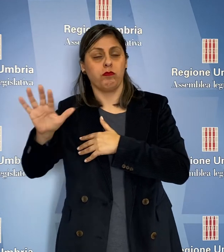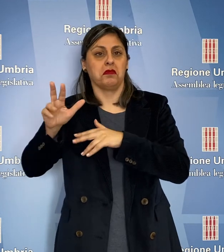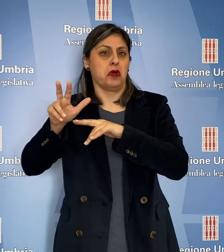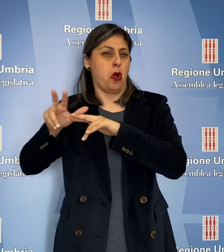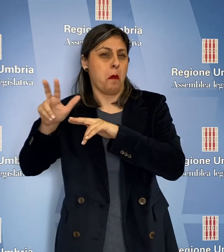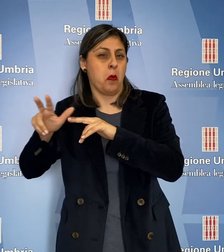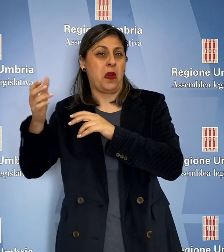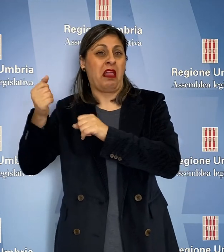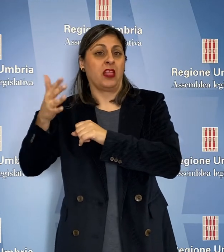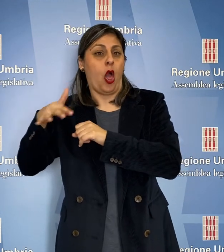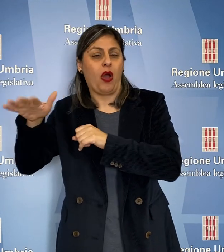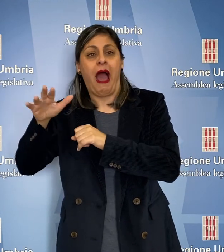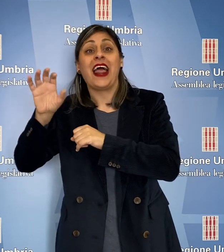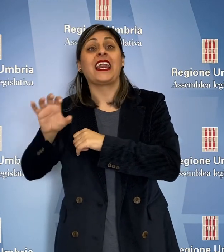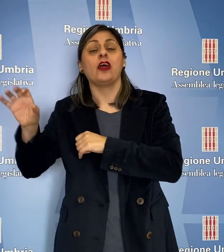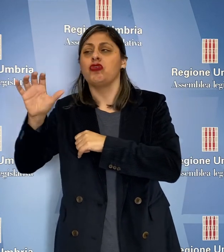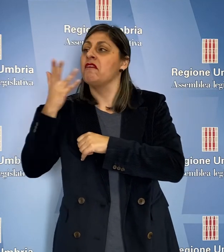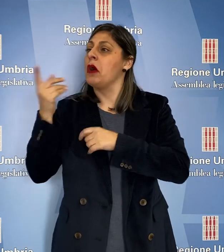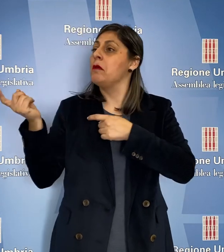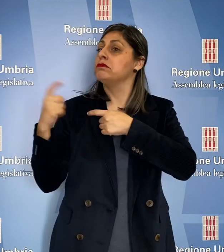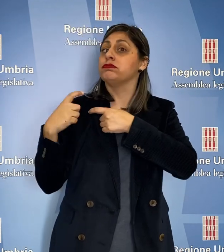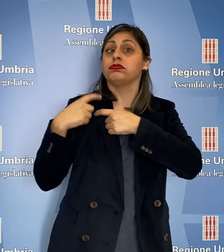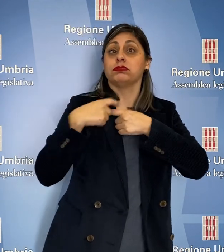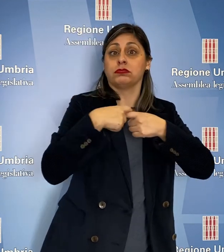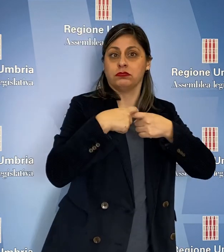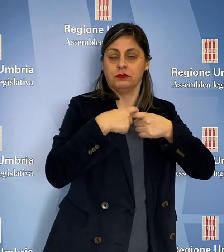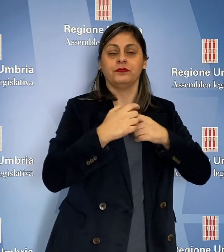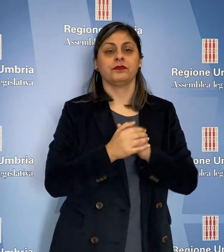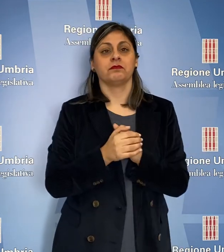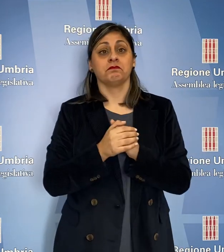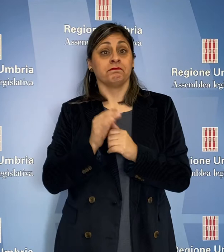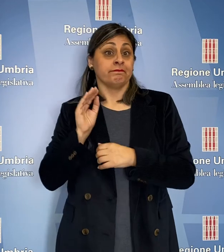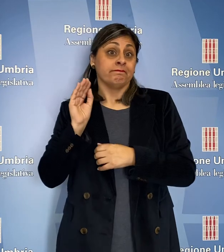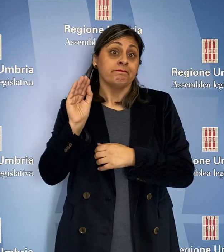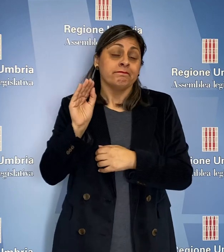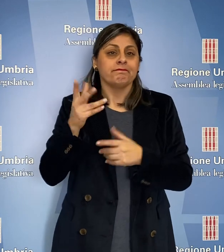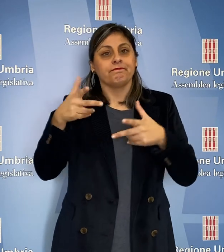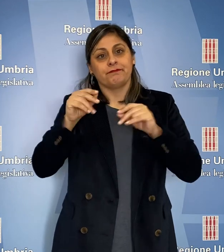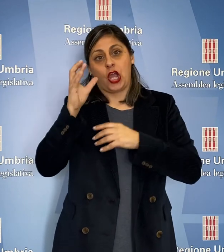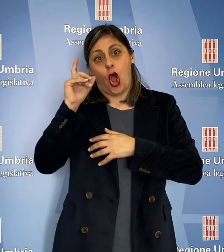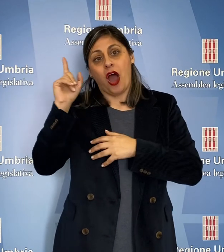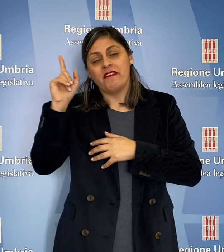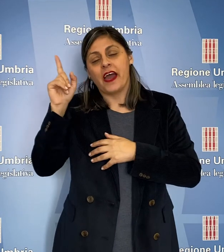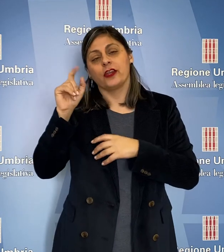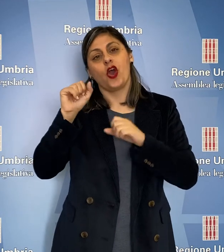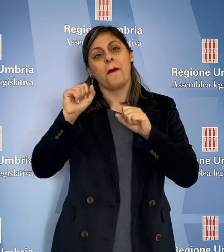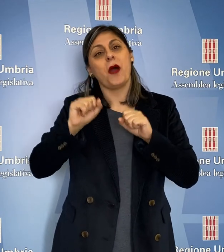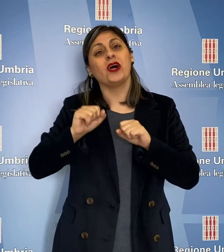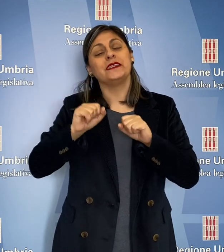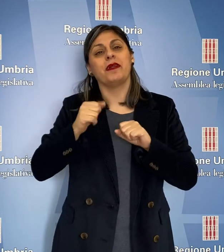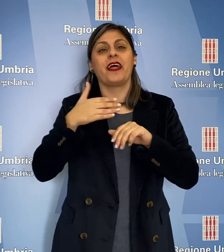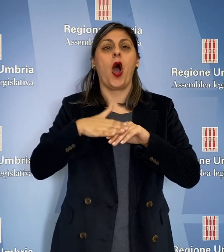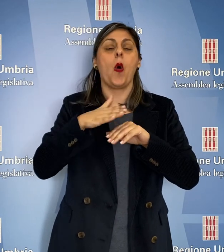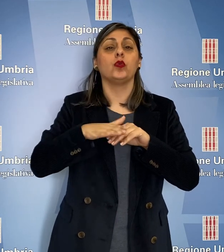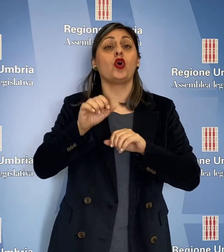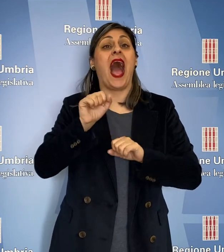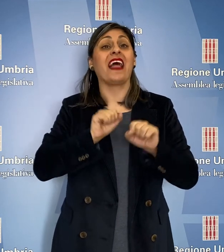enti locali della Regione che vorranno aderirvi, chiedere nuovamente al governo la possibilità di utilizzare gli anticorpi